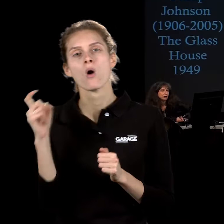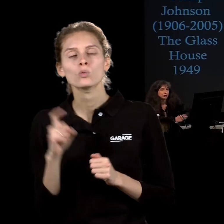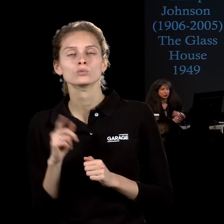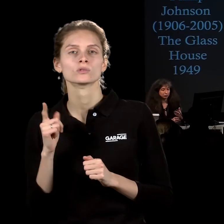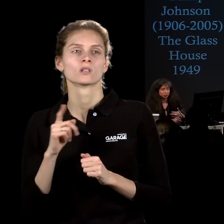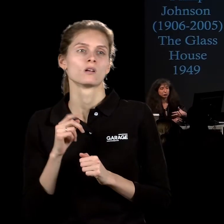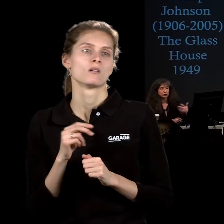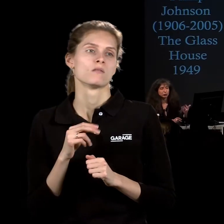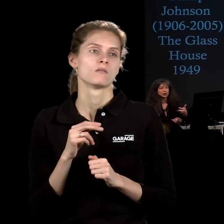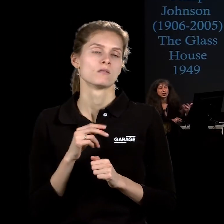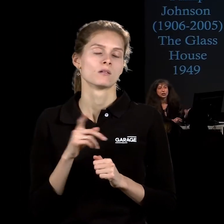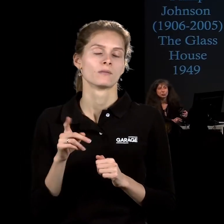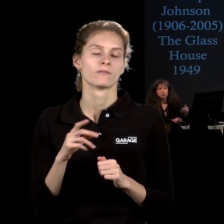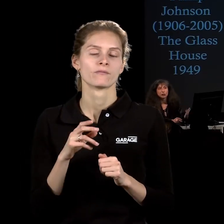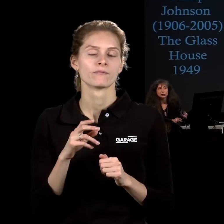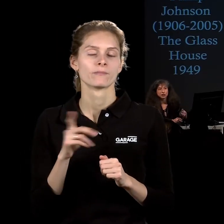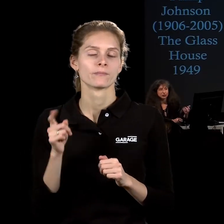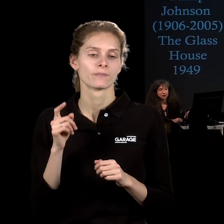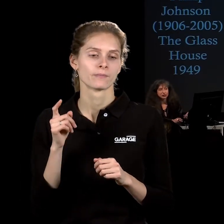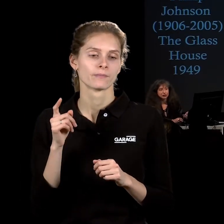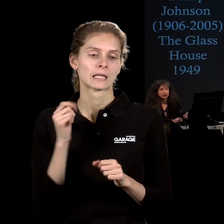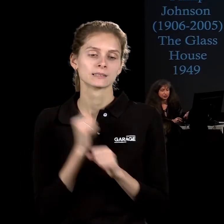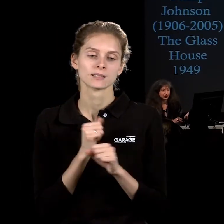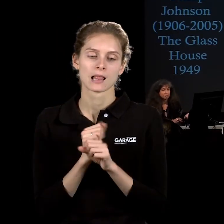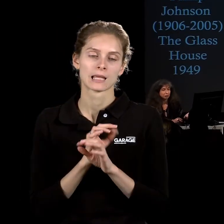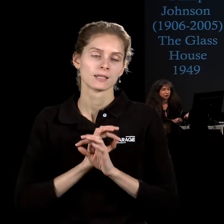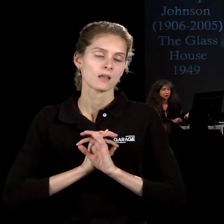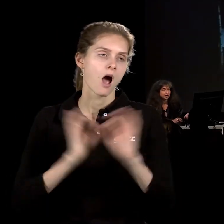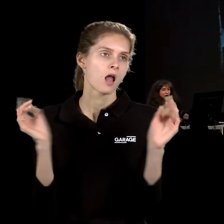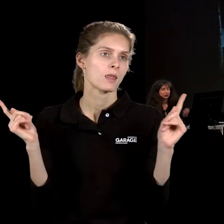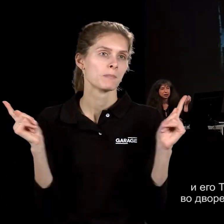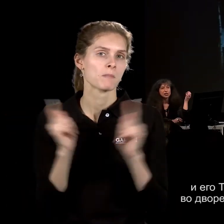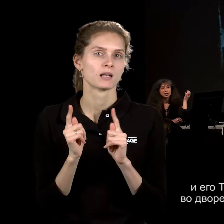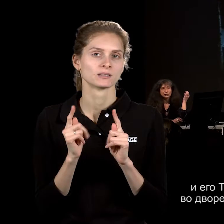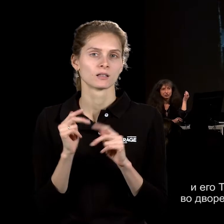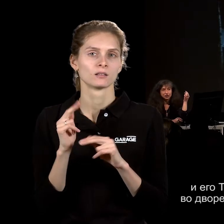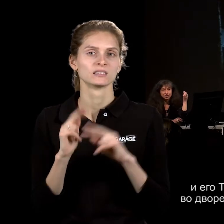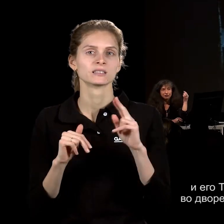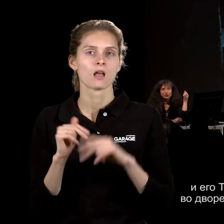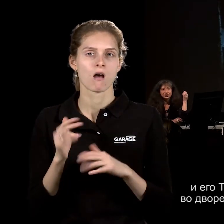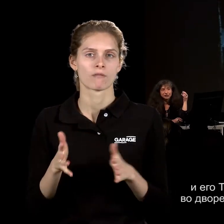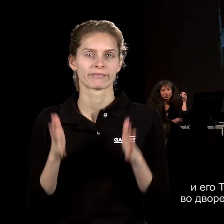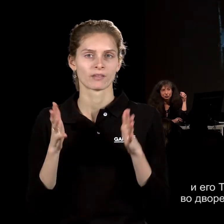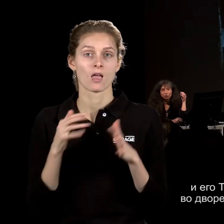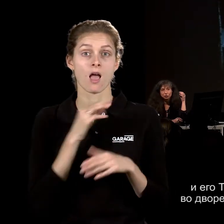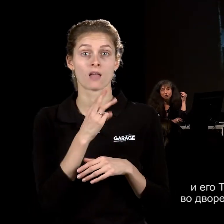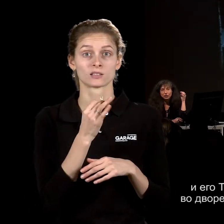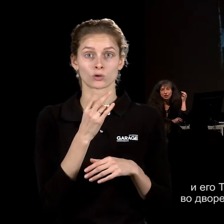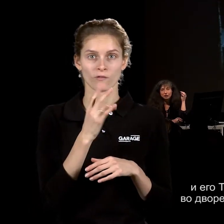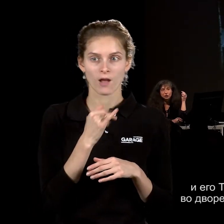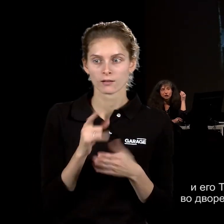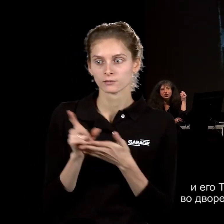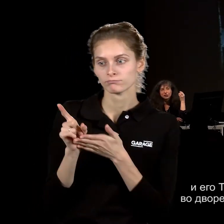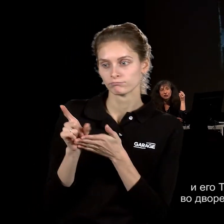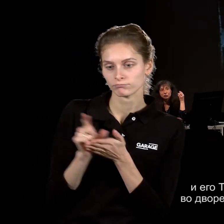1949 году сделал такое абсолютно идеальное минималистское здание. И это идеальное минималистское здание Теровани воссоздаёт, но в